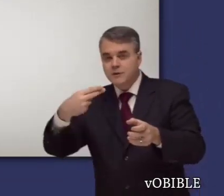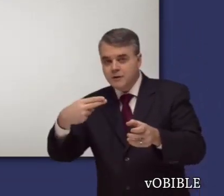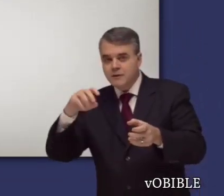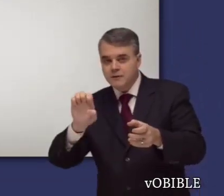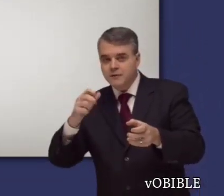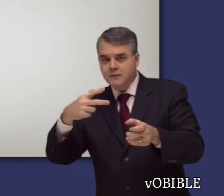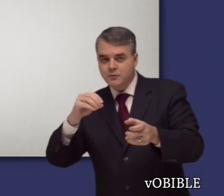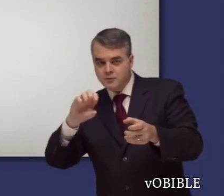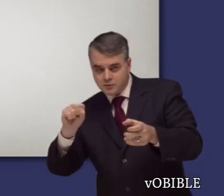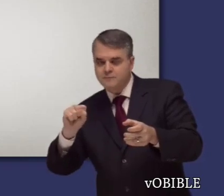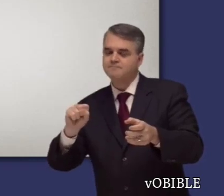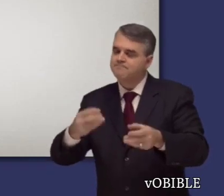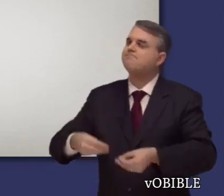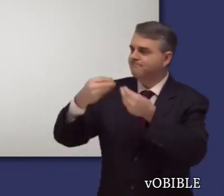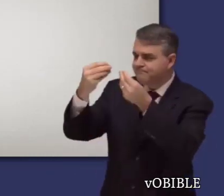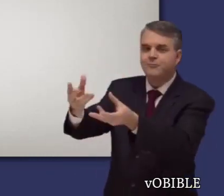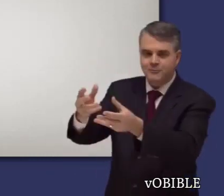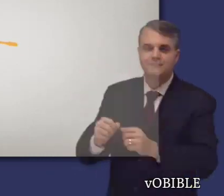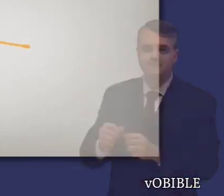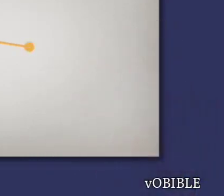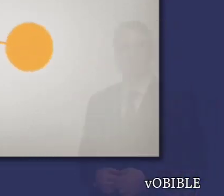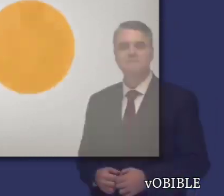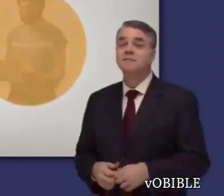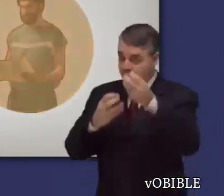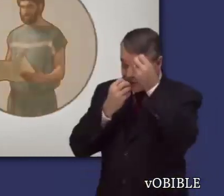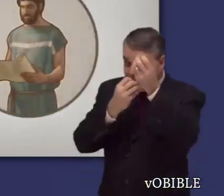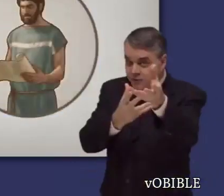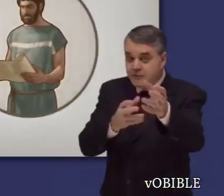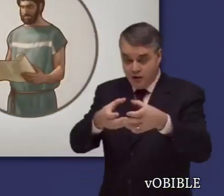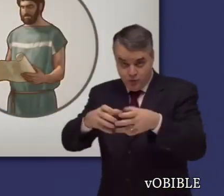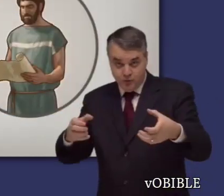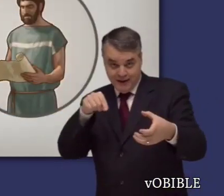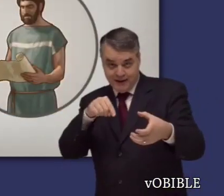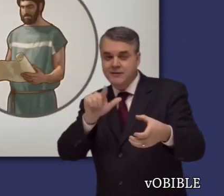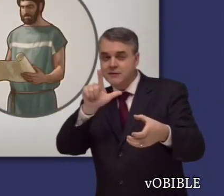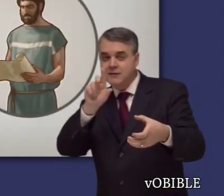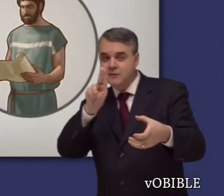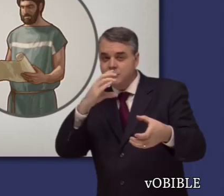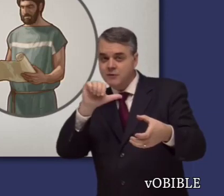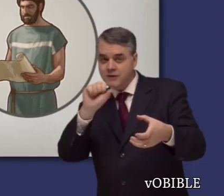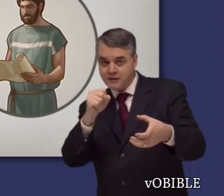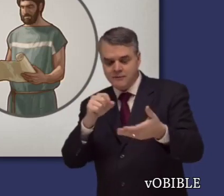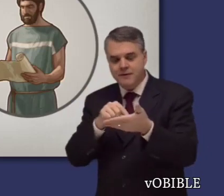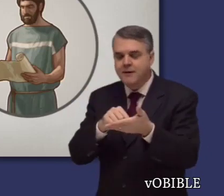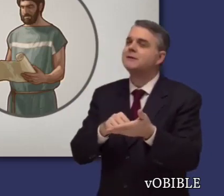¿Lo sabía? Cuando Lucas escribió su Evangelio se dirigió a Teófilo con el título